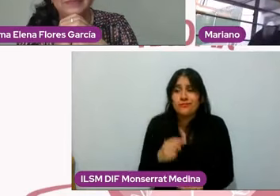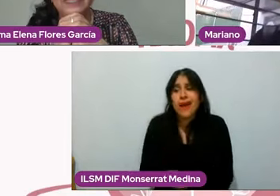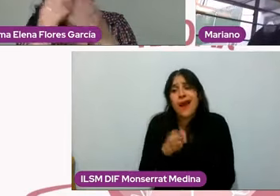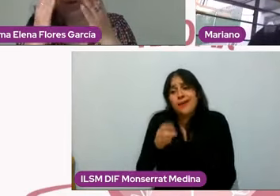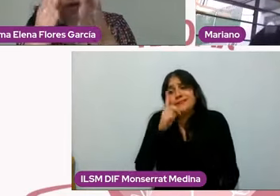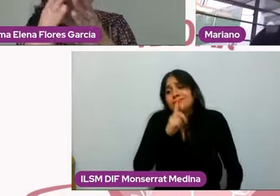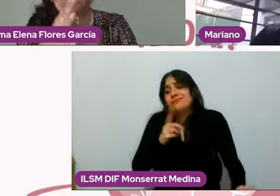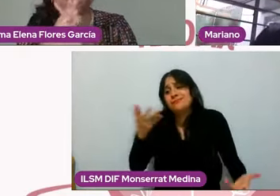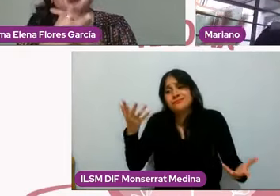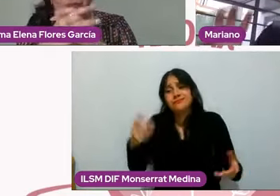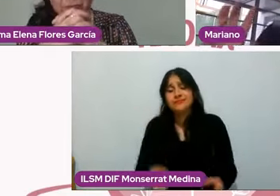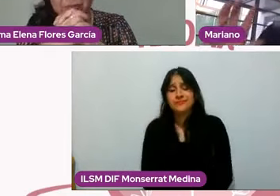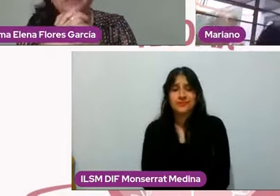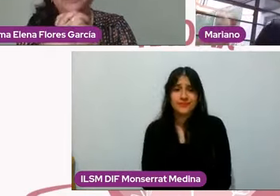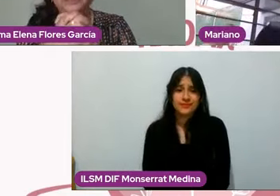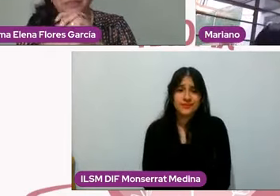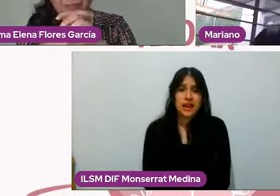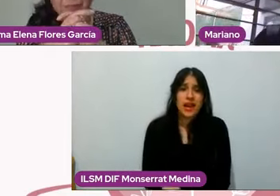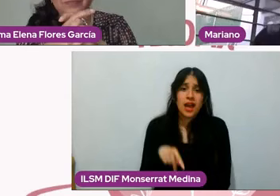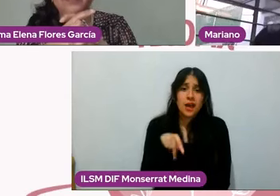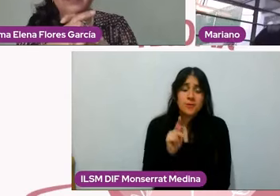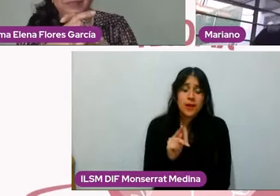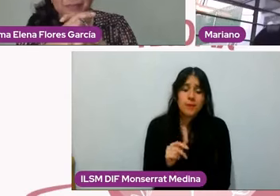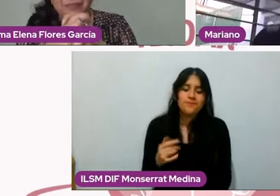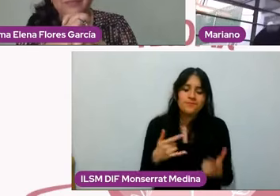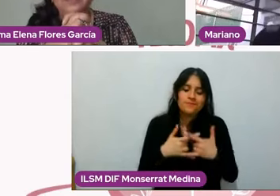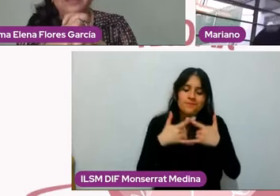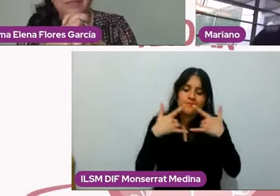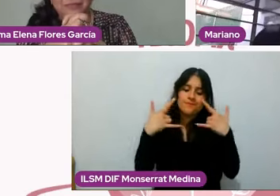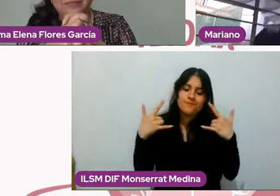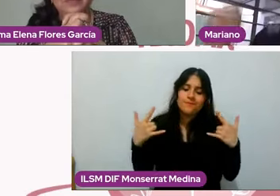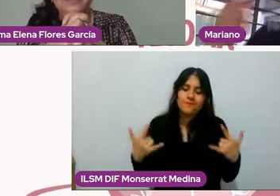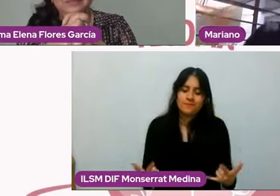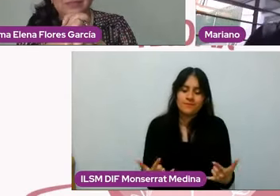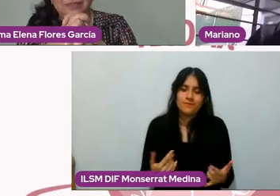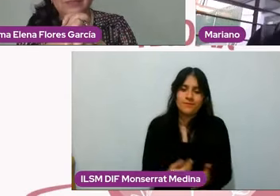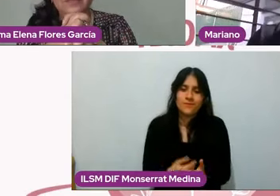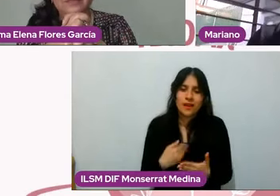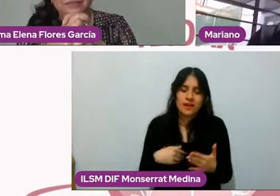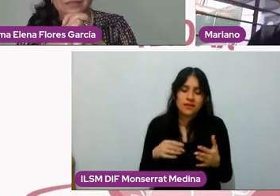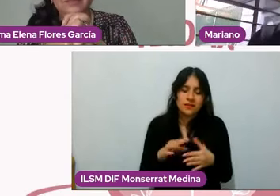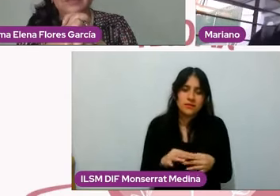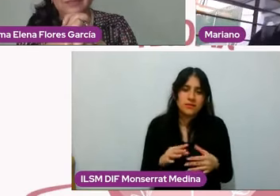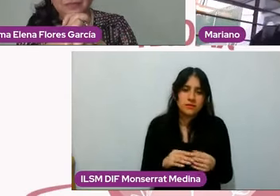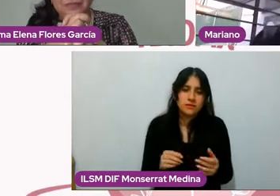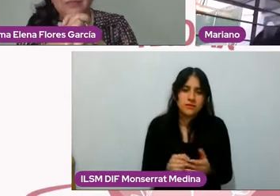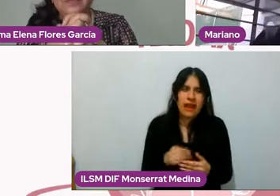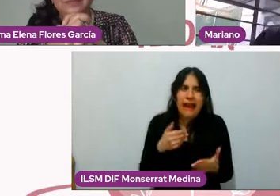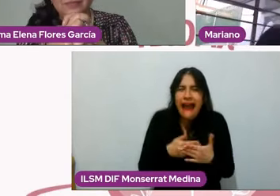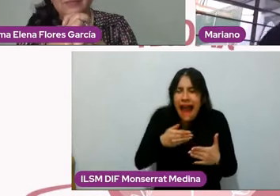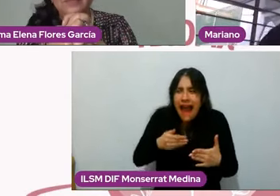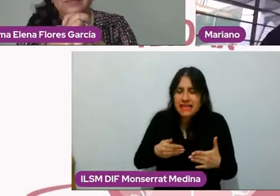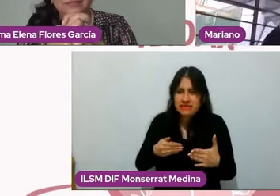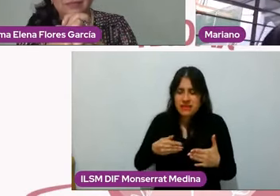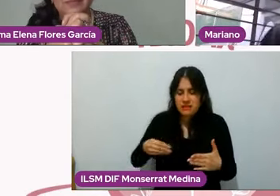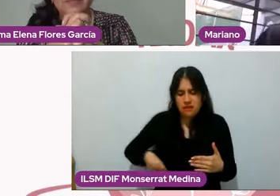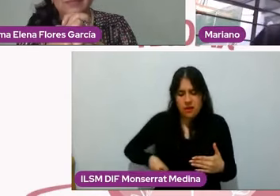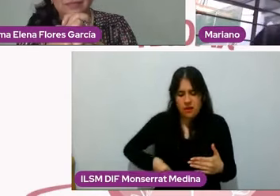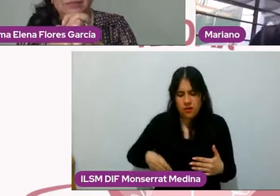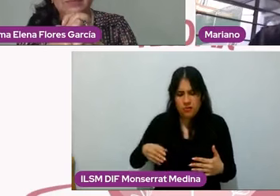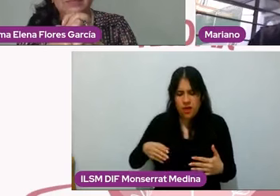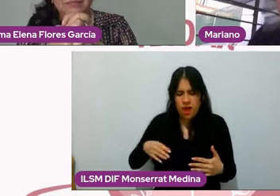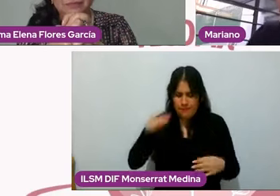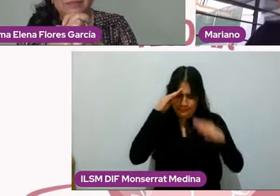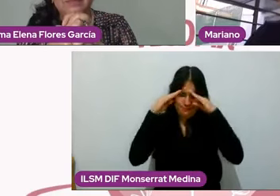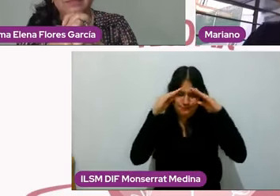¿no? Pero en estas historias un poquito más entrincadas, antes de saltar a la culpa, primero pregúntese, a ver, a ver, ¿qué